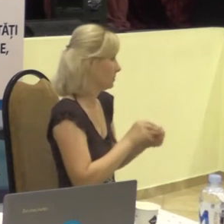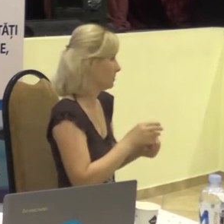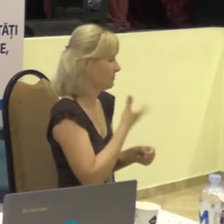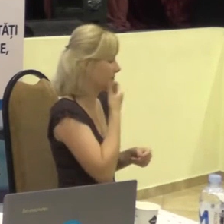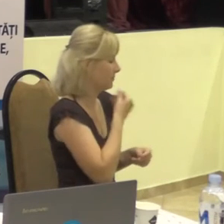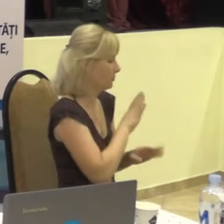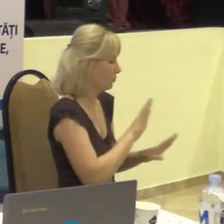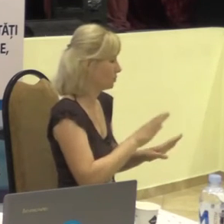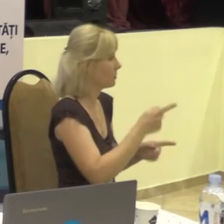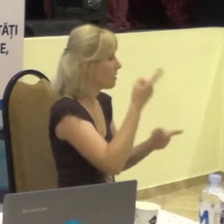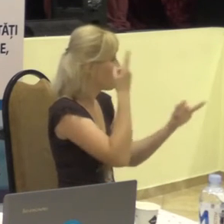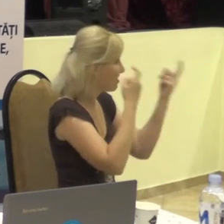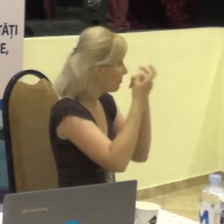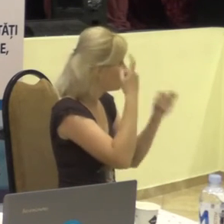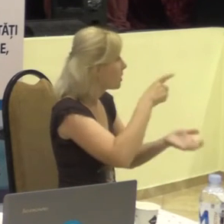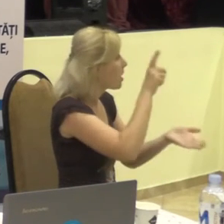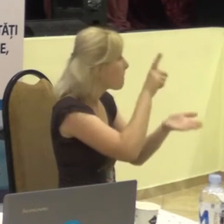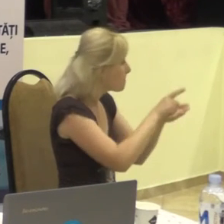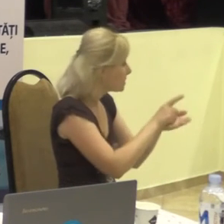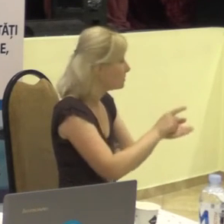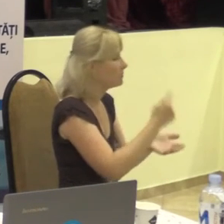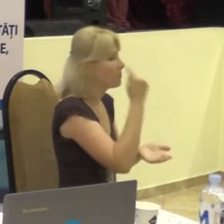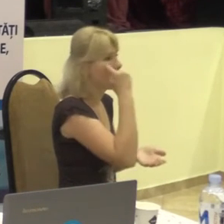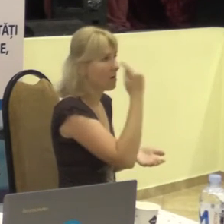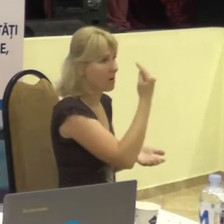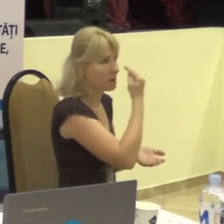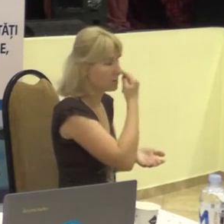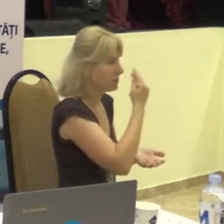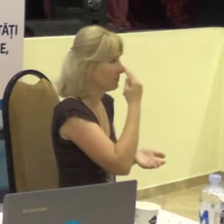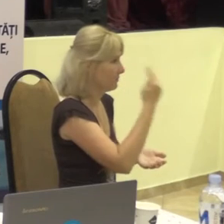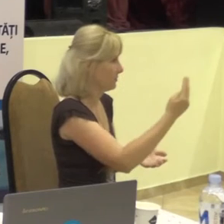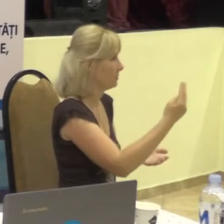Informația trebuie să fie vii, nu algă.